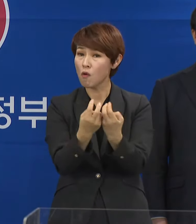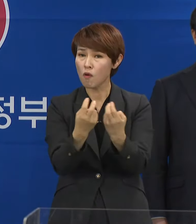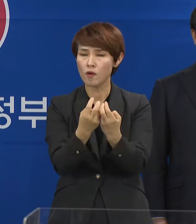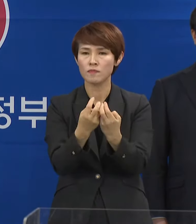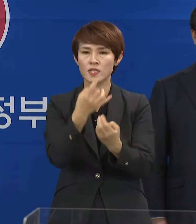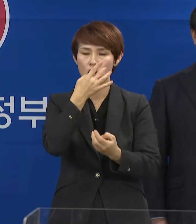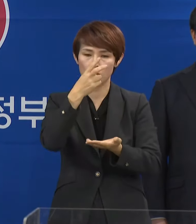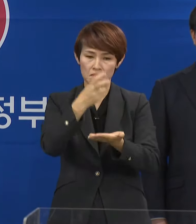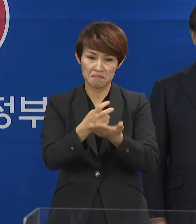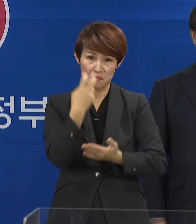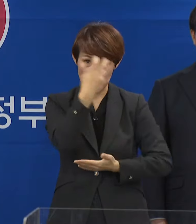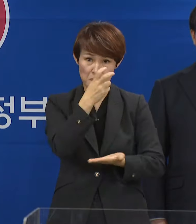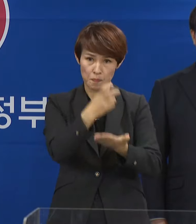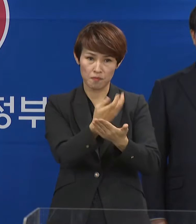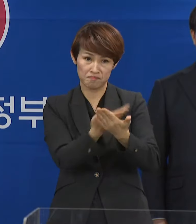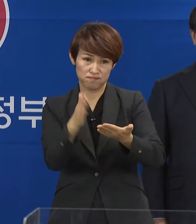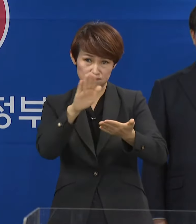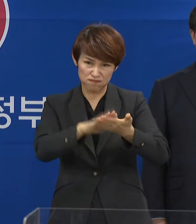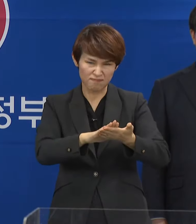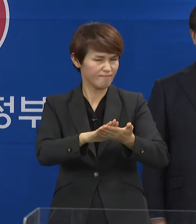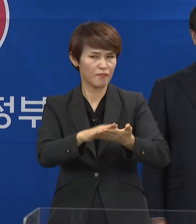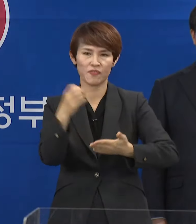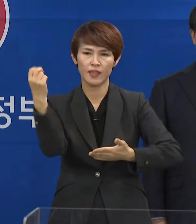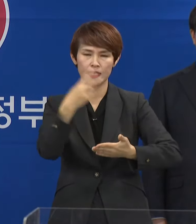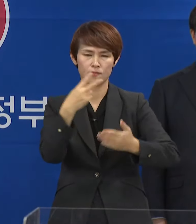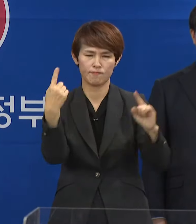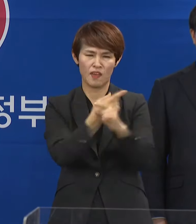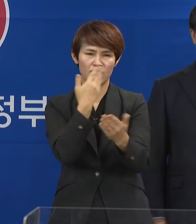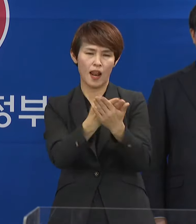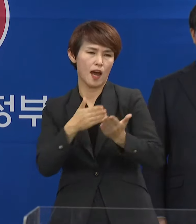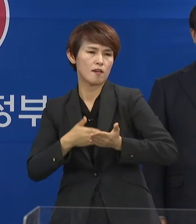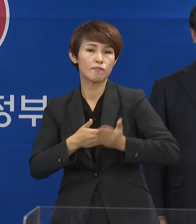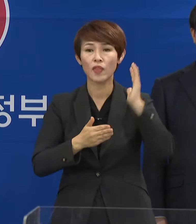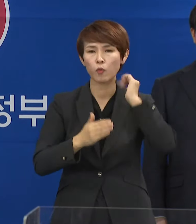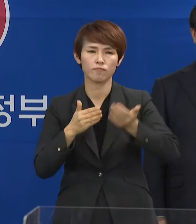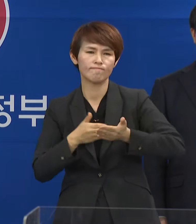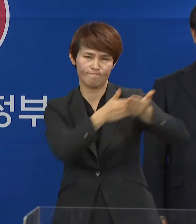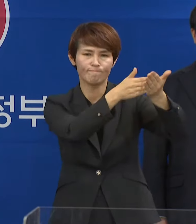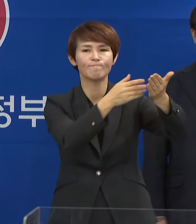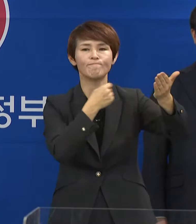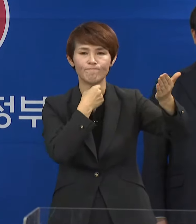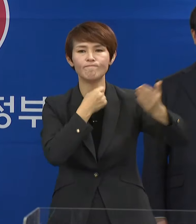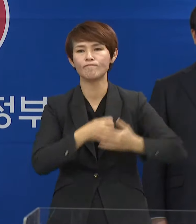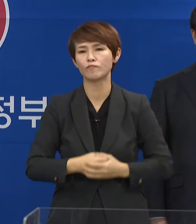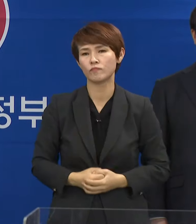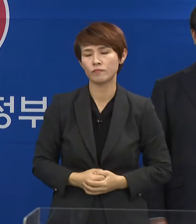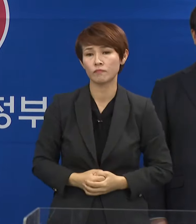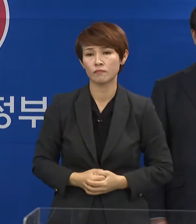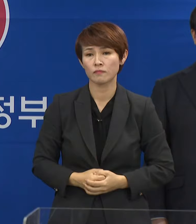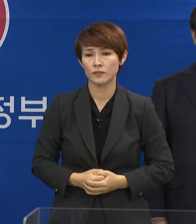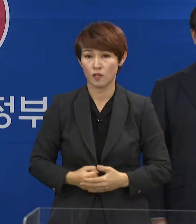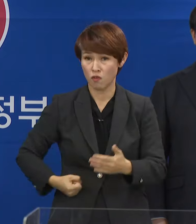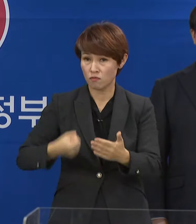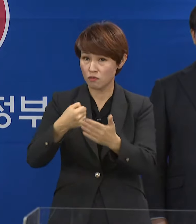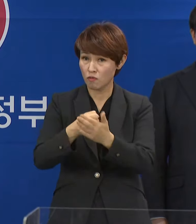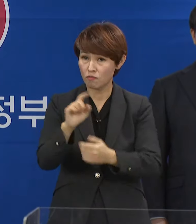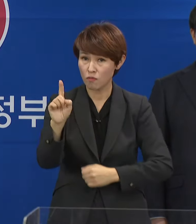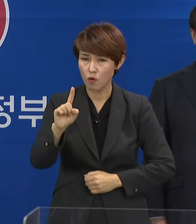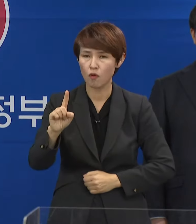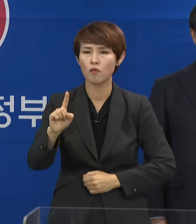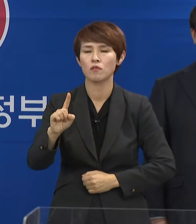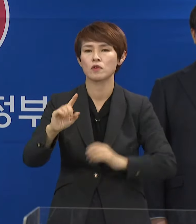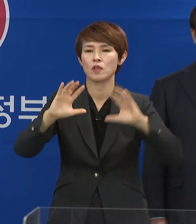양곡관리법 개정안 제의 요구를 대통령께 건의하고자 합니다. 이러한 결정은